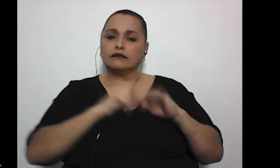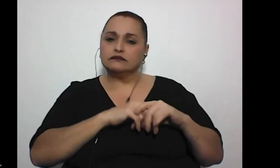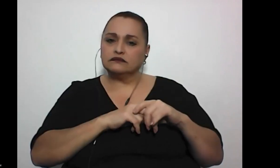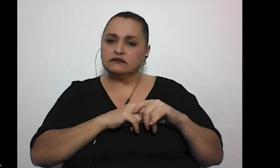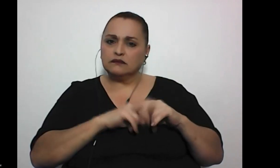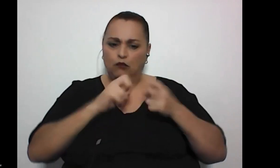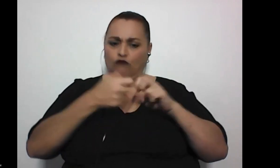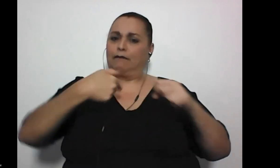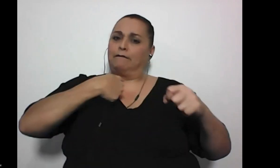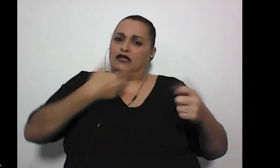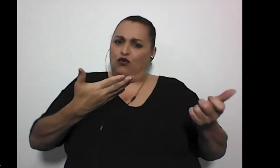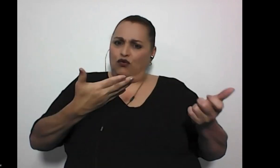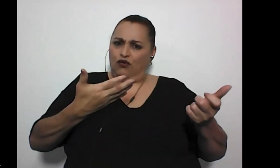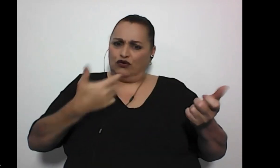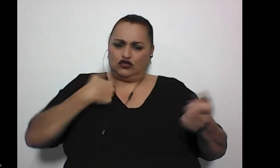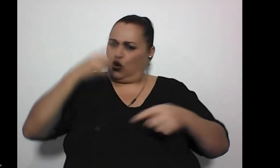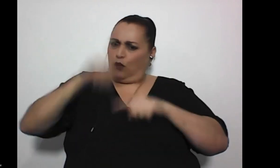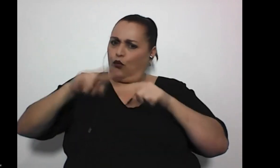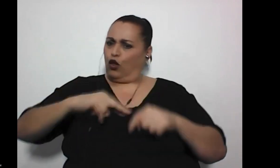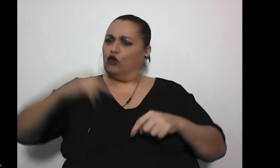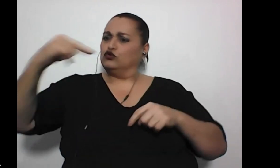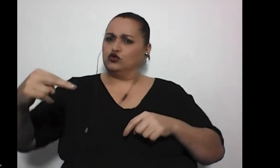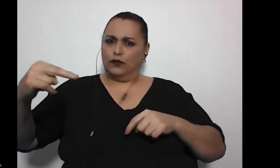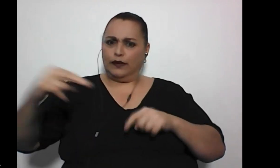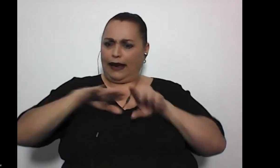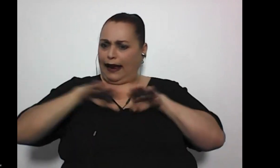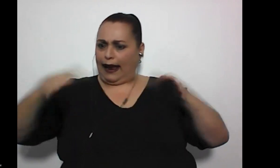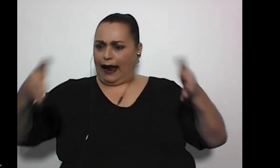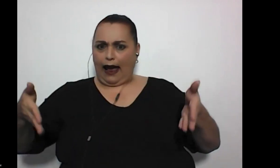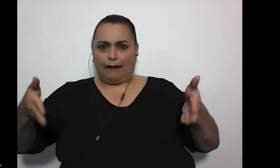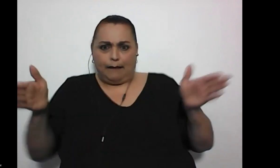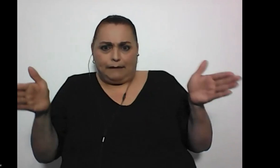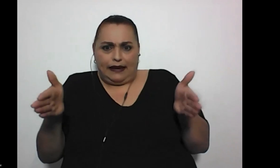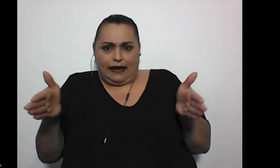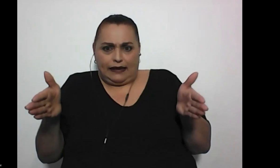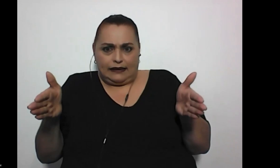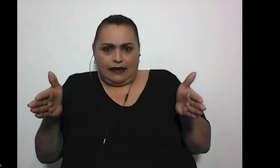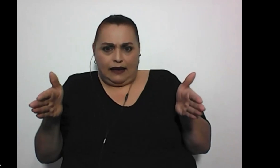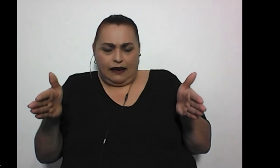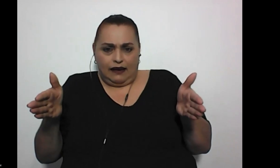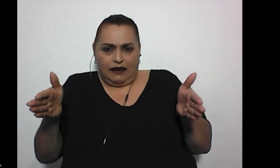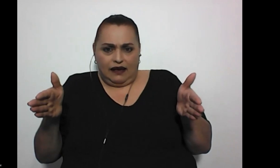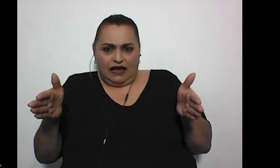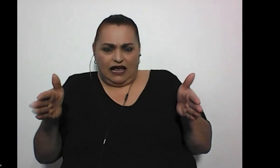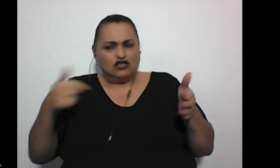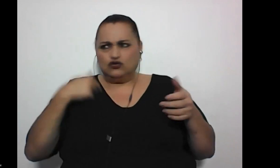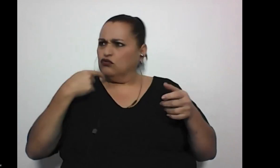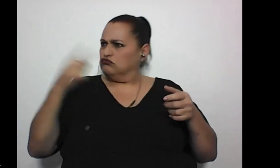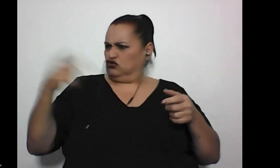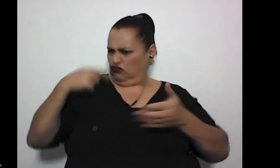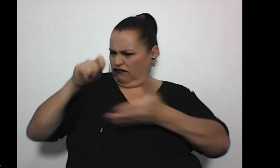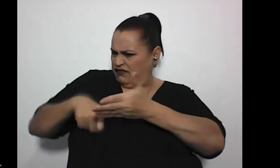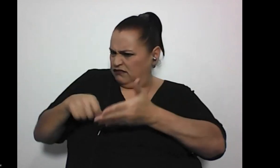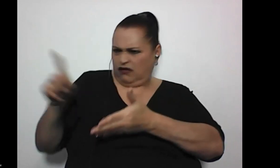o el problema era mío, yo no podía subirme a la preciosa camilla contra la pared diminuta que ellos tenían ahí y yo le dije, no, yo no voy a